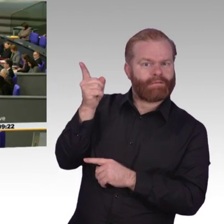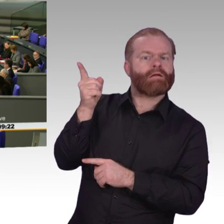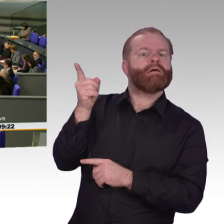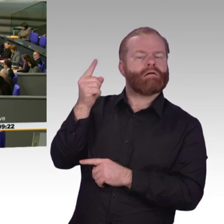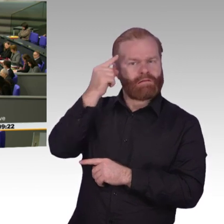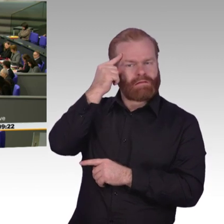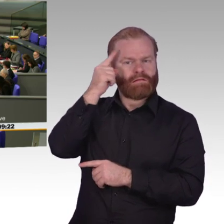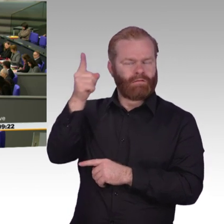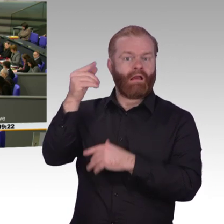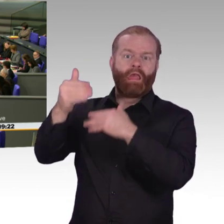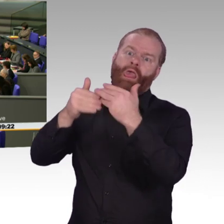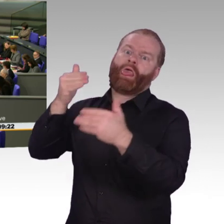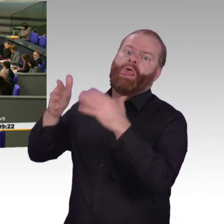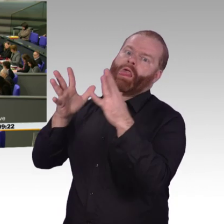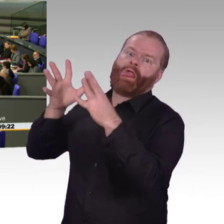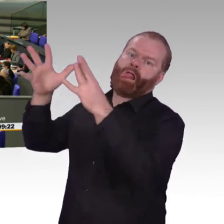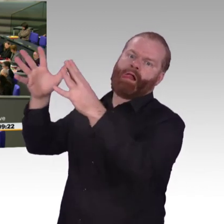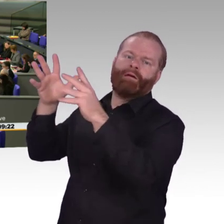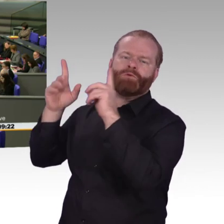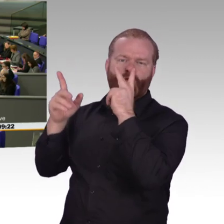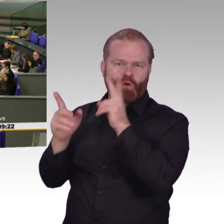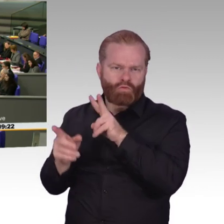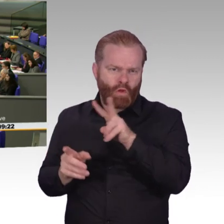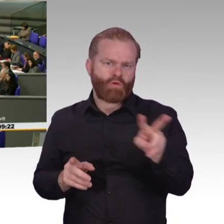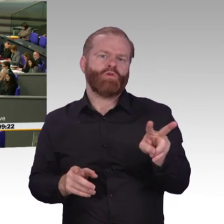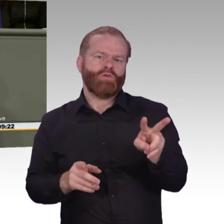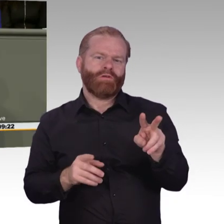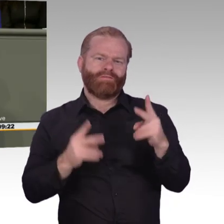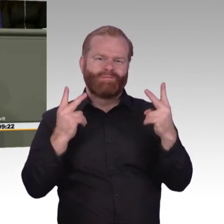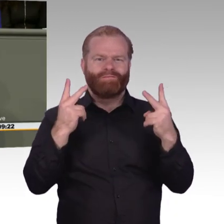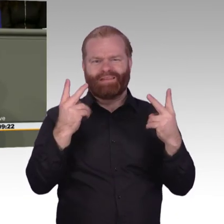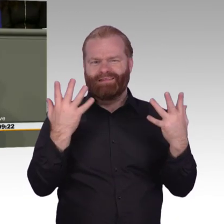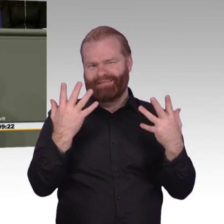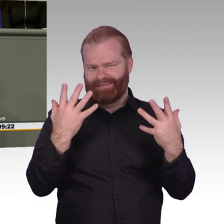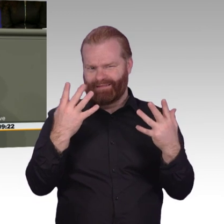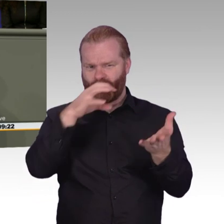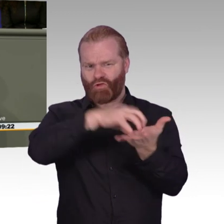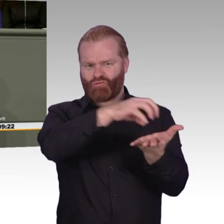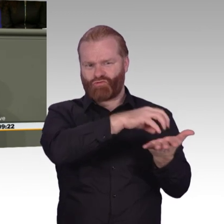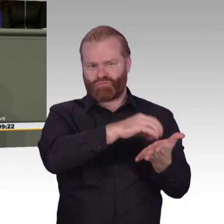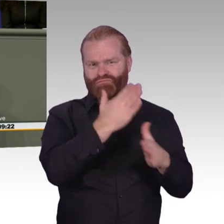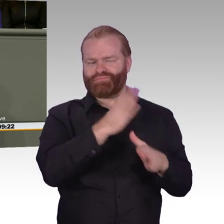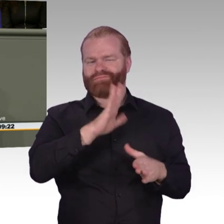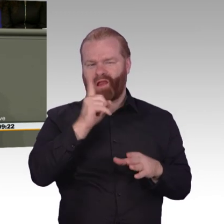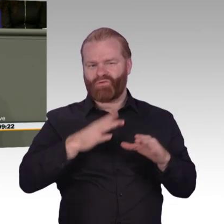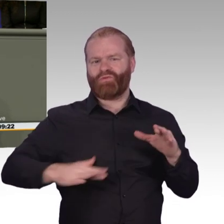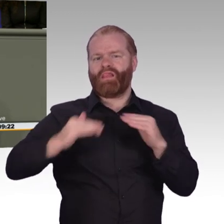Fachausschüssen. Wir haben eine Digitalstrategie. Das ist übrigens auch nicht die erste, sondern wir haben auch davor schon eine Strategie gehabt. Wir folgen und